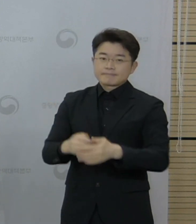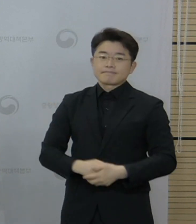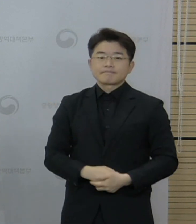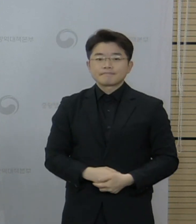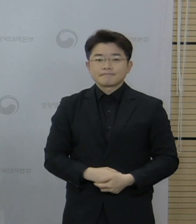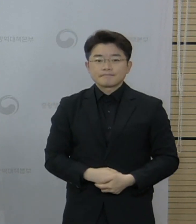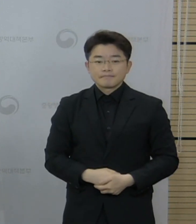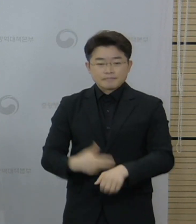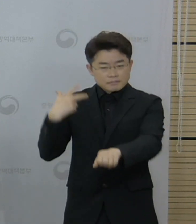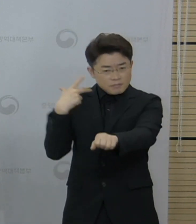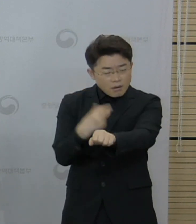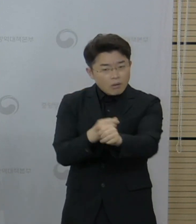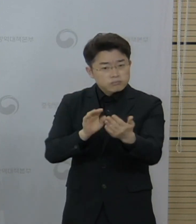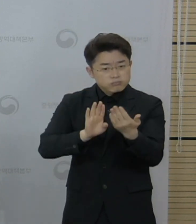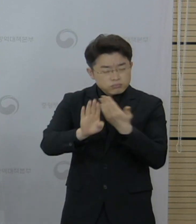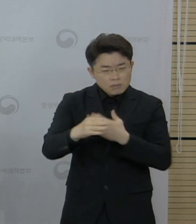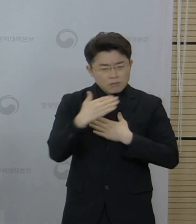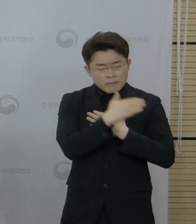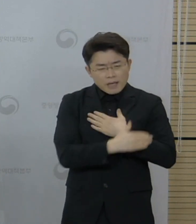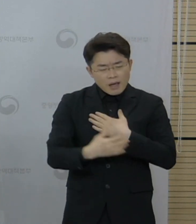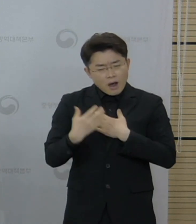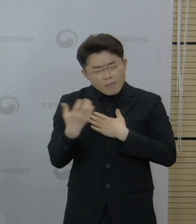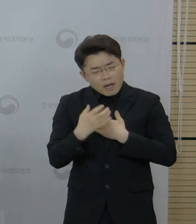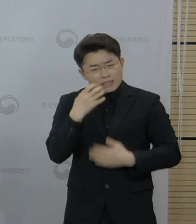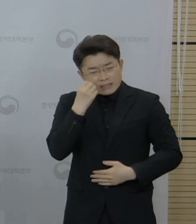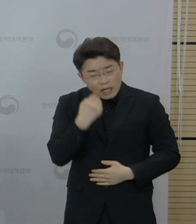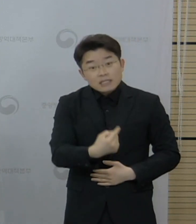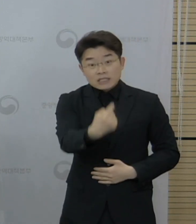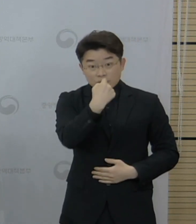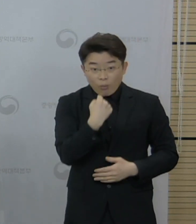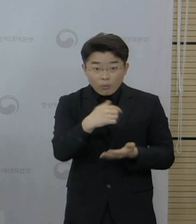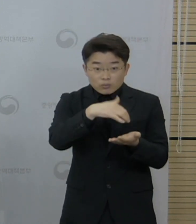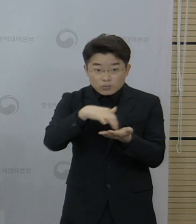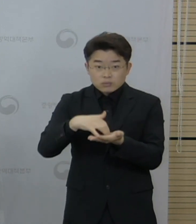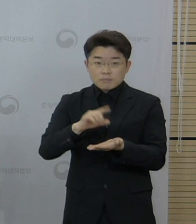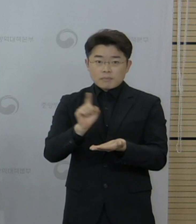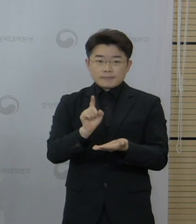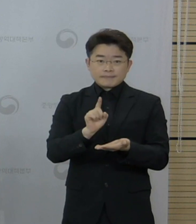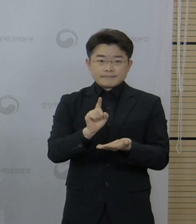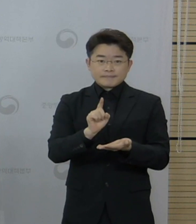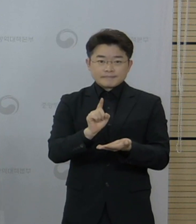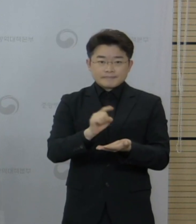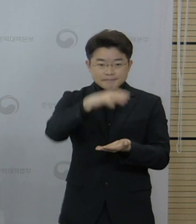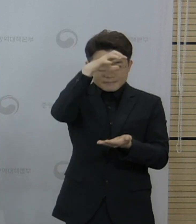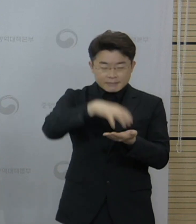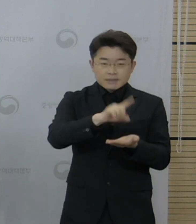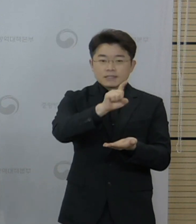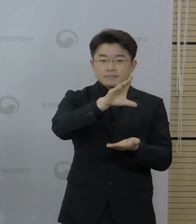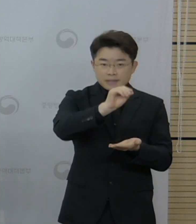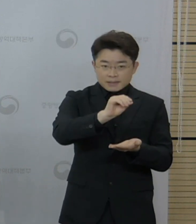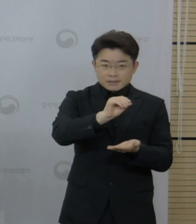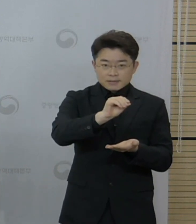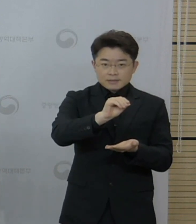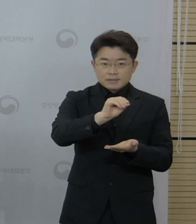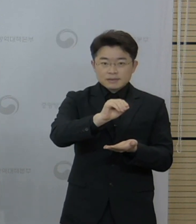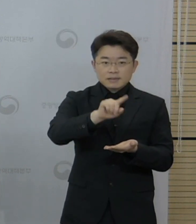예방접종 후 이상반응으로 의심되어 신고된 사례는 총 1만 1